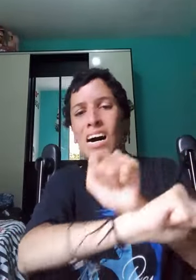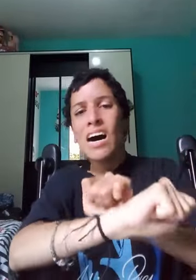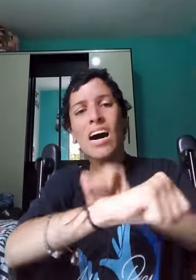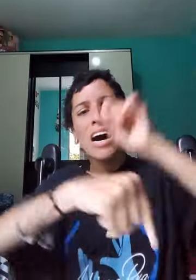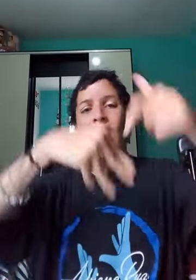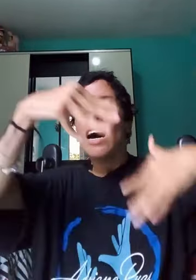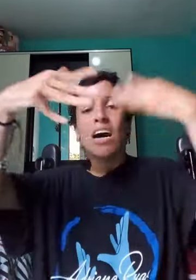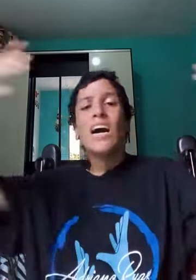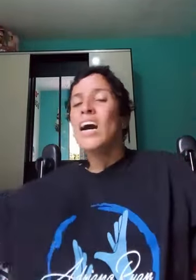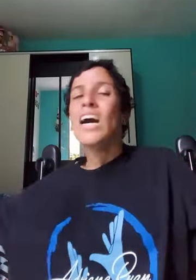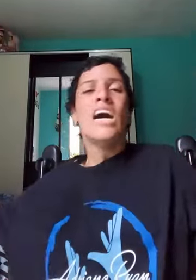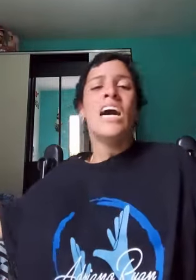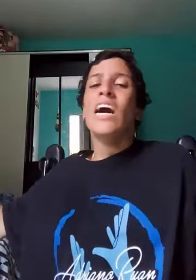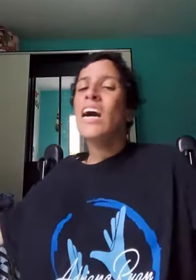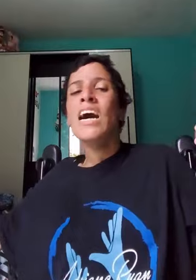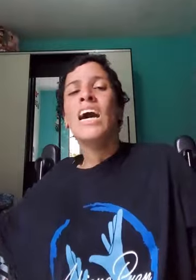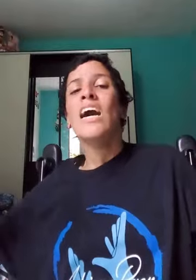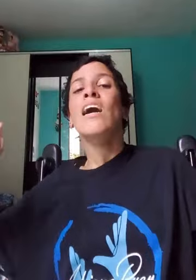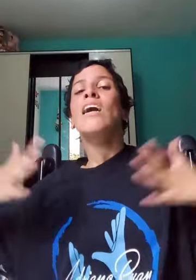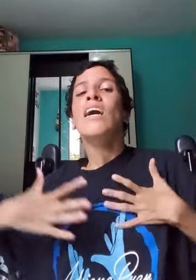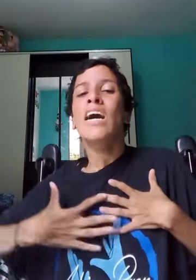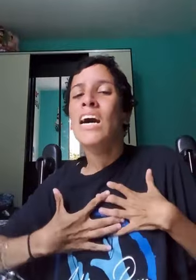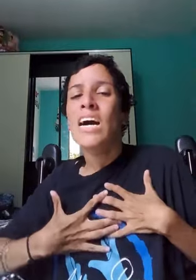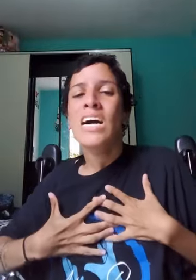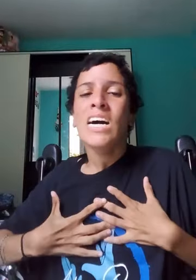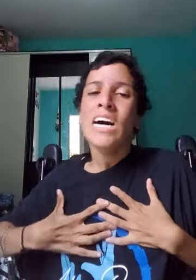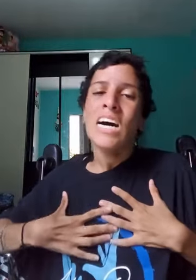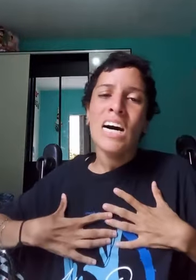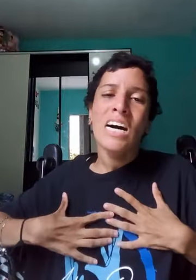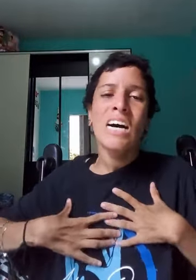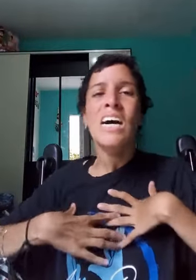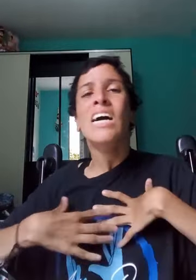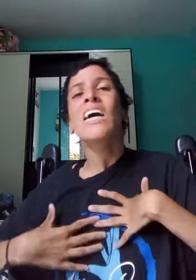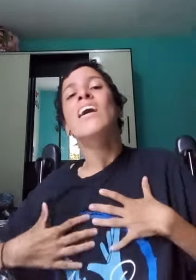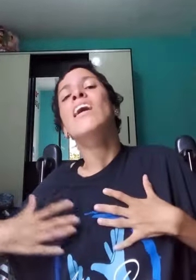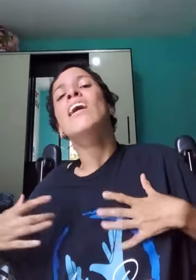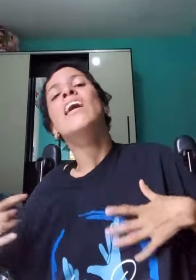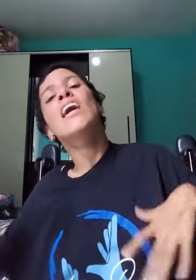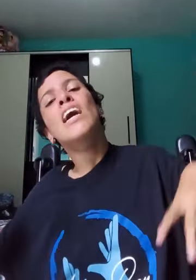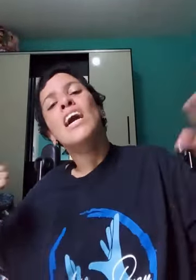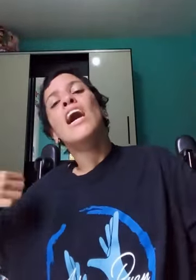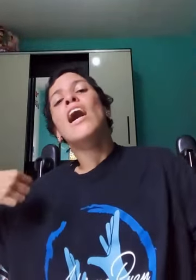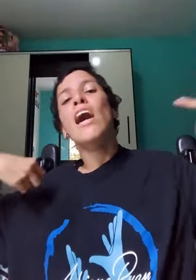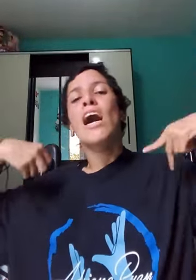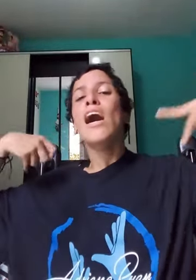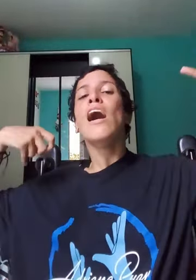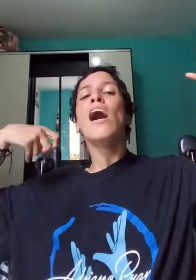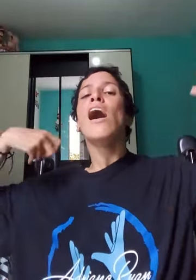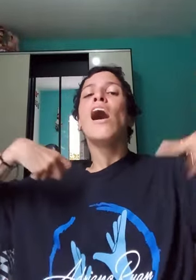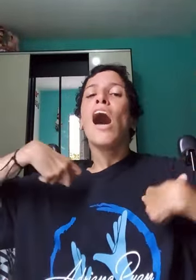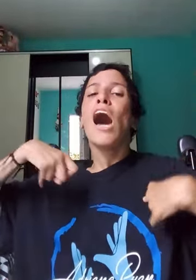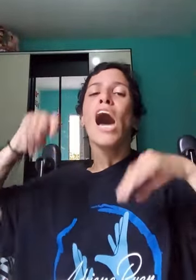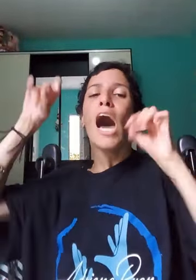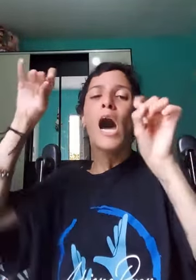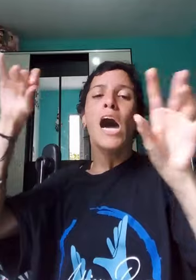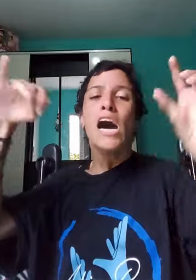deixe tanta vida Travelo Eu só preciso